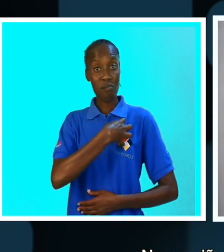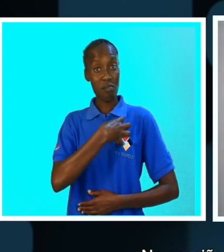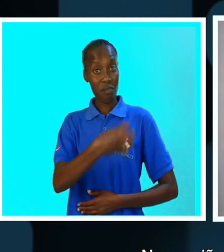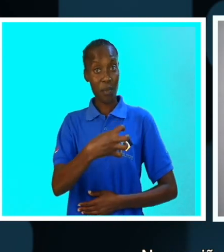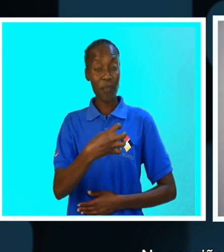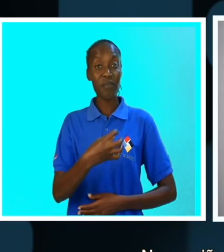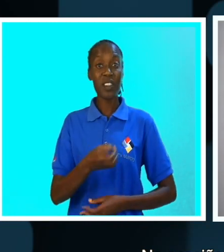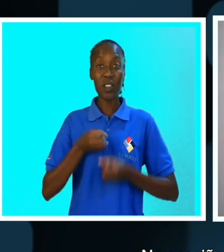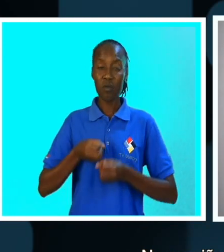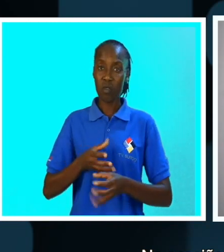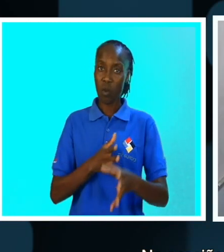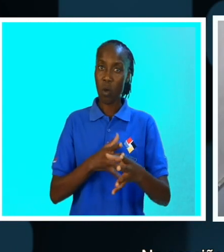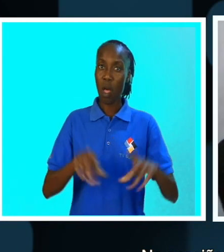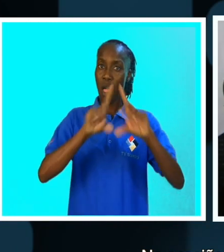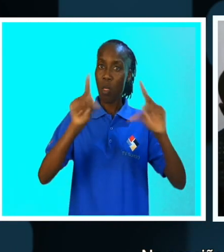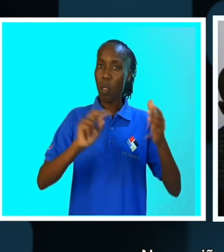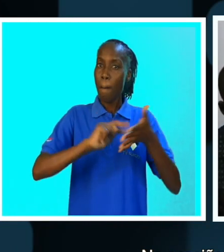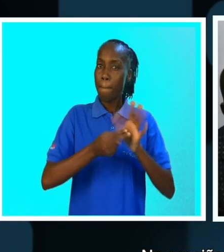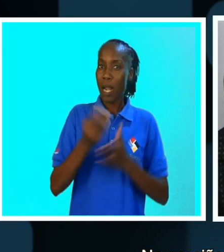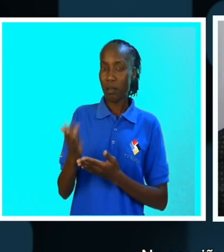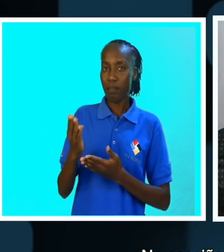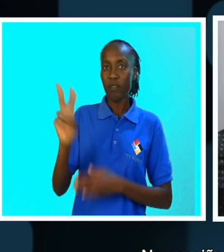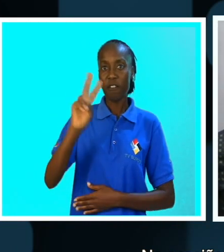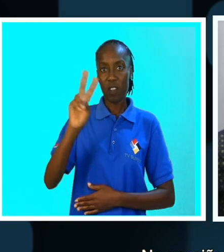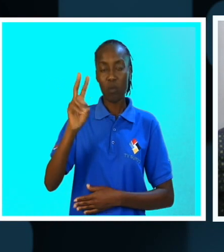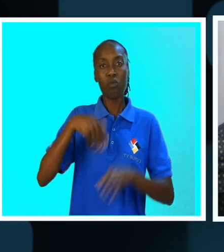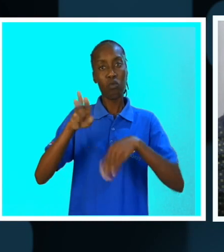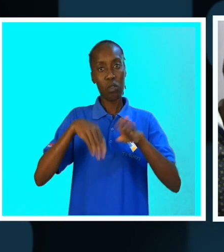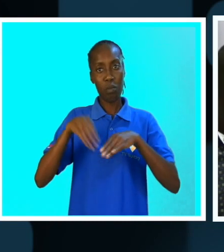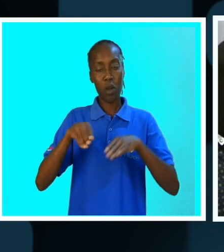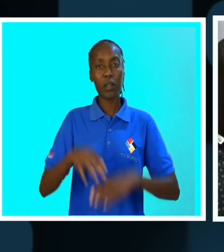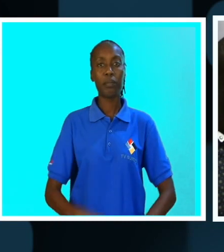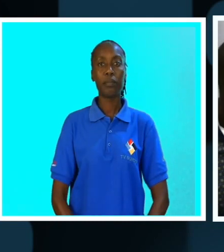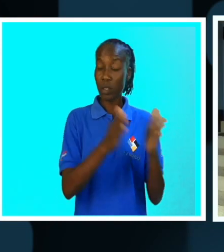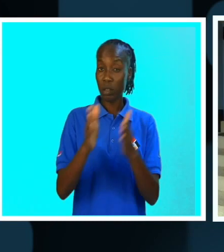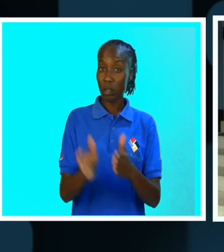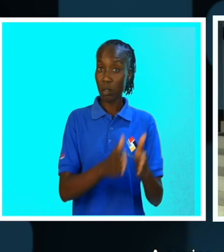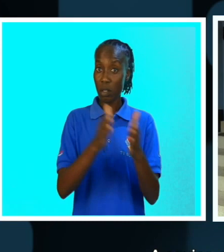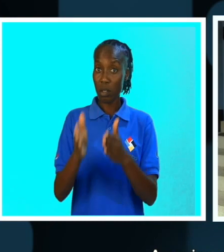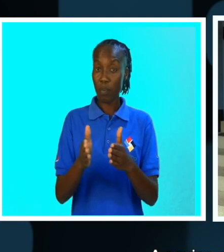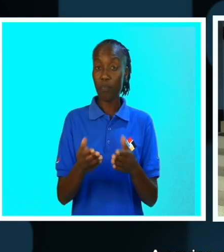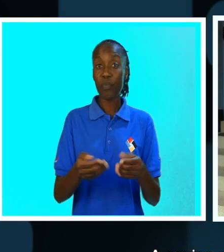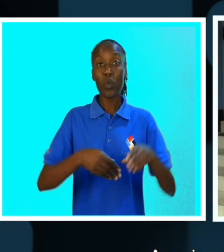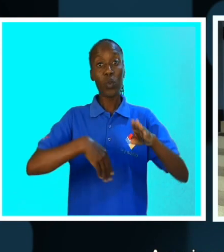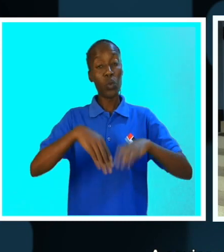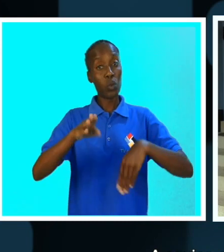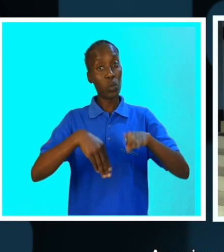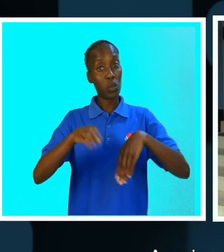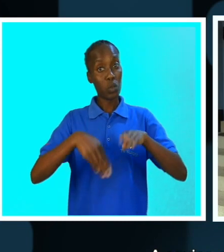empresário falou dos planos do Vilancul Futebol Clube. A equipa está em